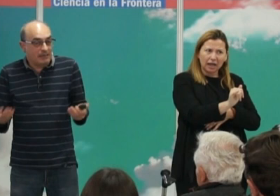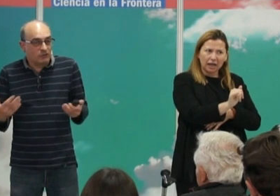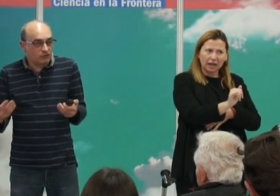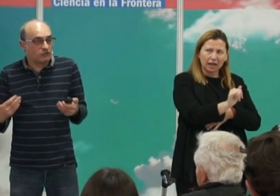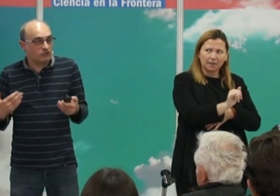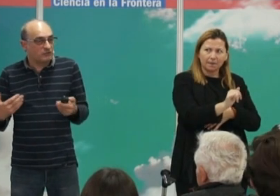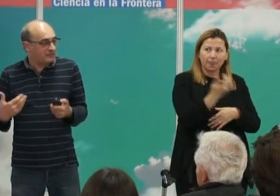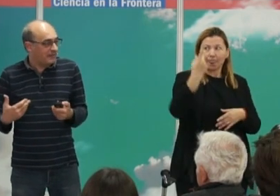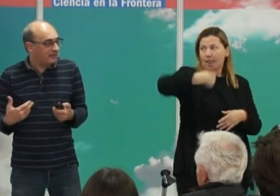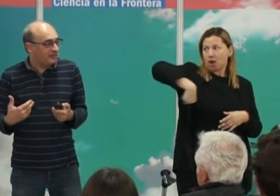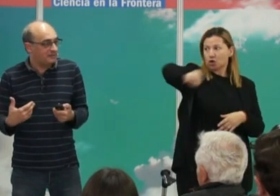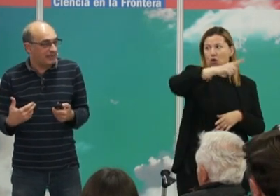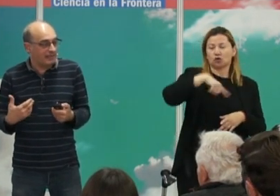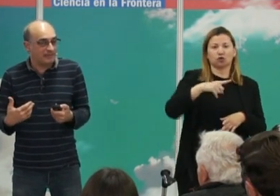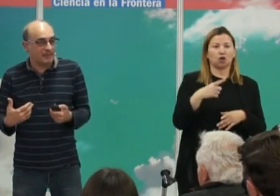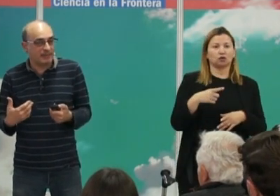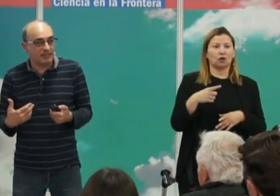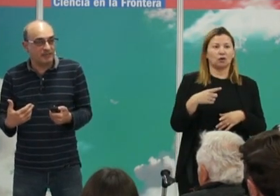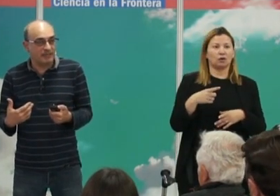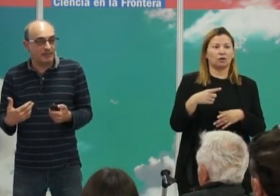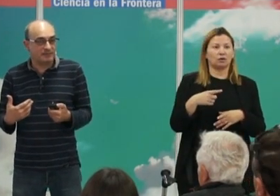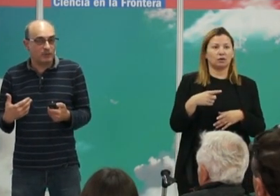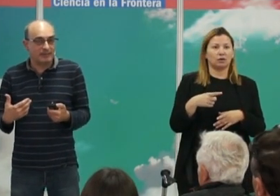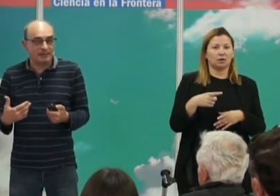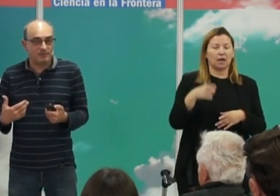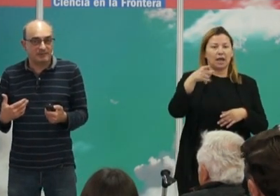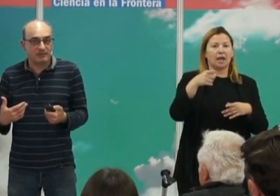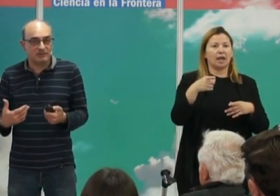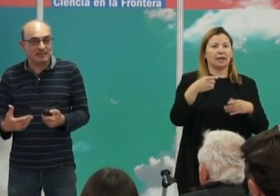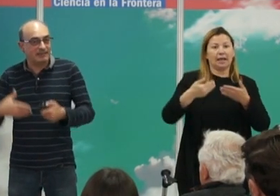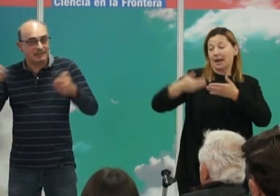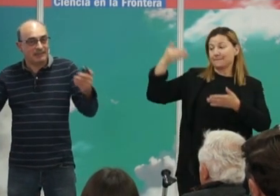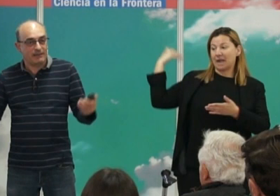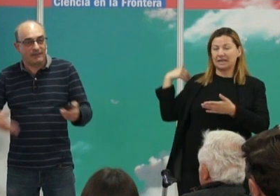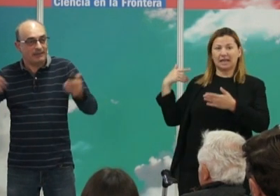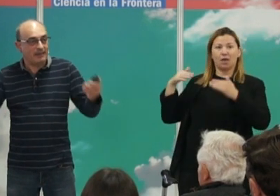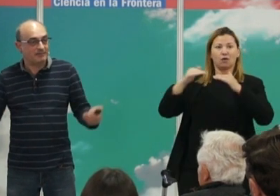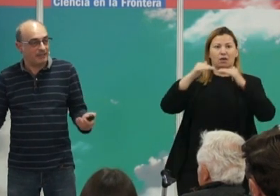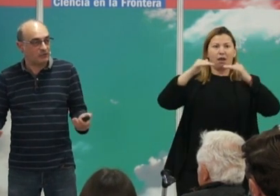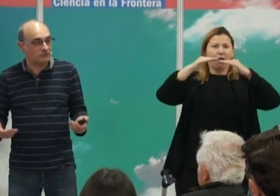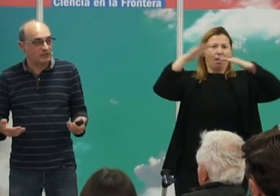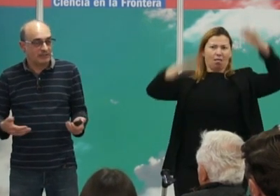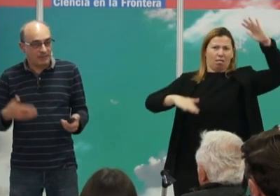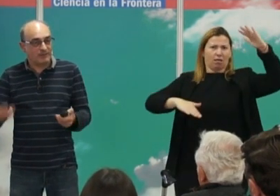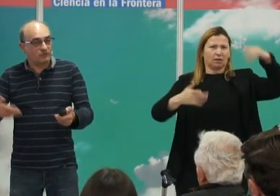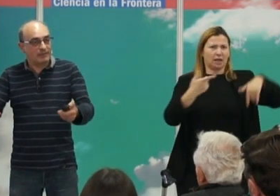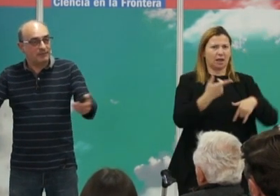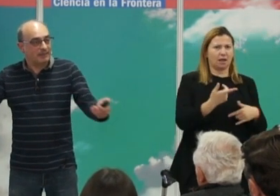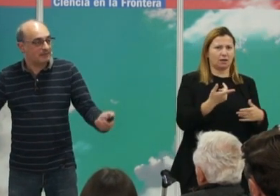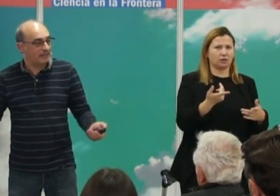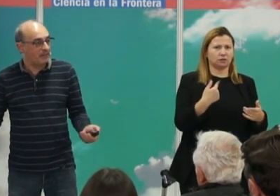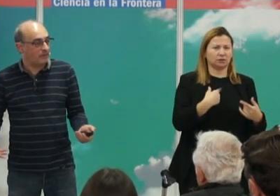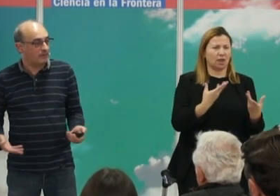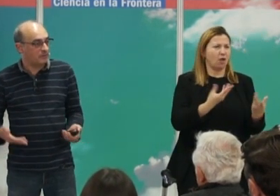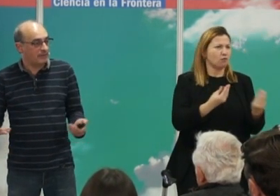claro nosotros somos descendientes de la gente que practicaba la desigualdad en el pasado esta gente que tenían centenares de hijos a veces durante